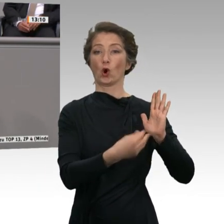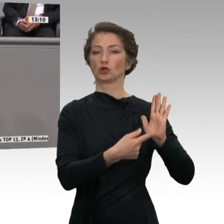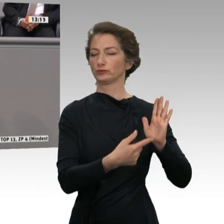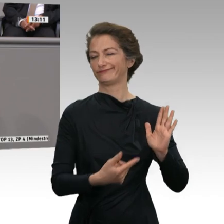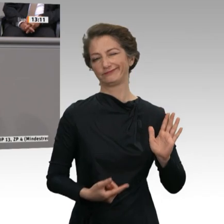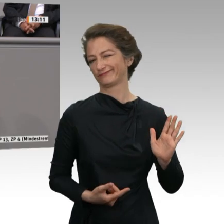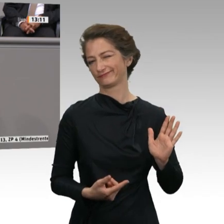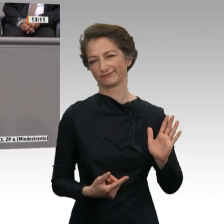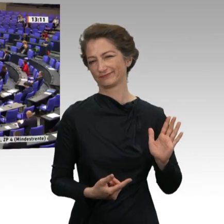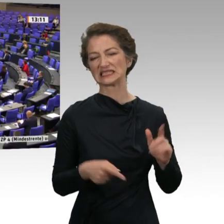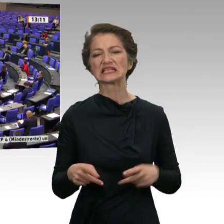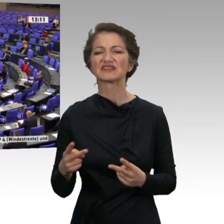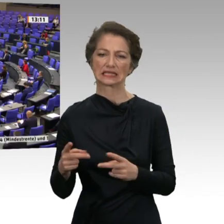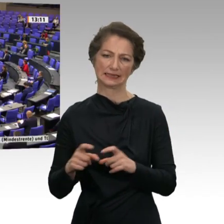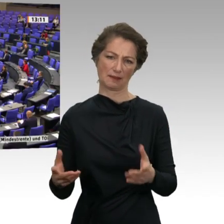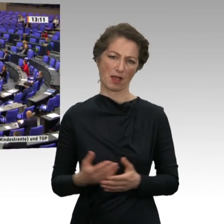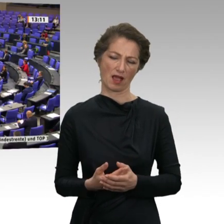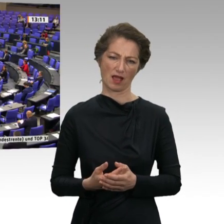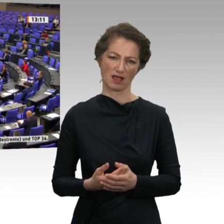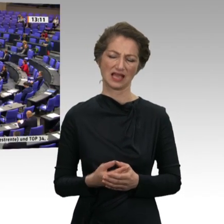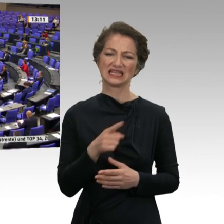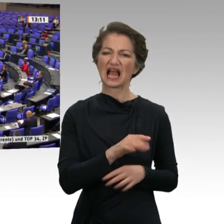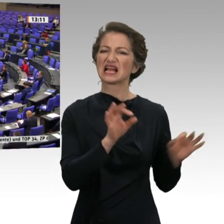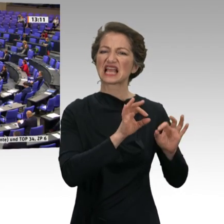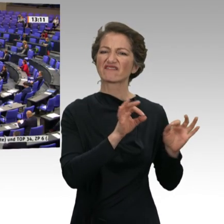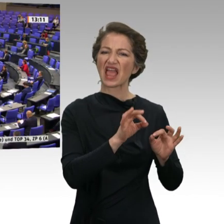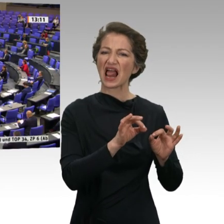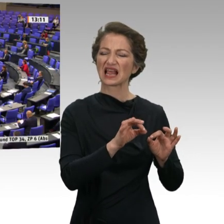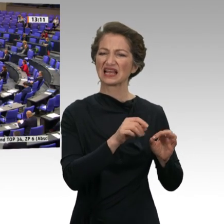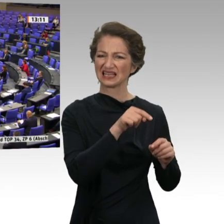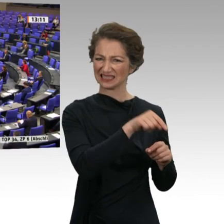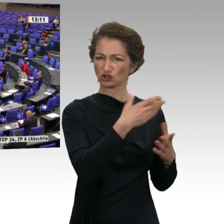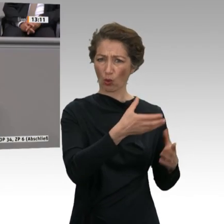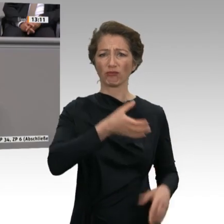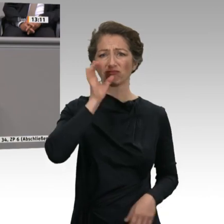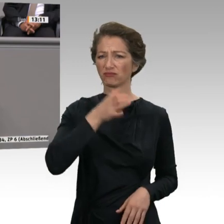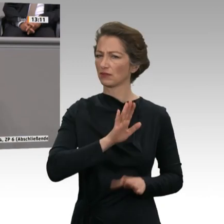sich auf solche gefährlichen Mixturen einlassen, bleiben Sie lieber beim schnöden Wasser. Herzlichen Dank.